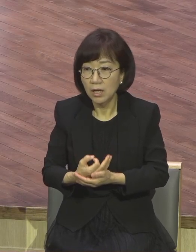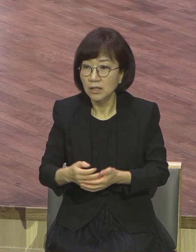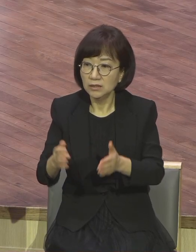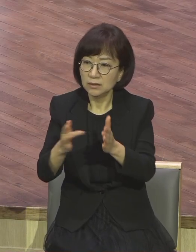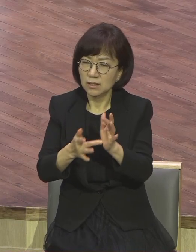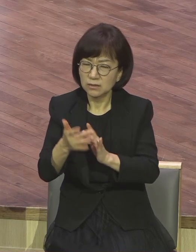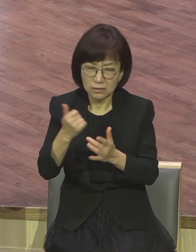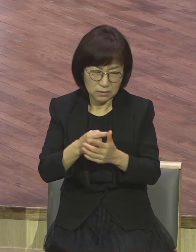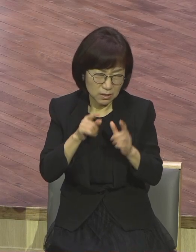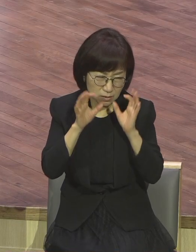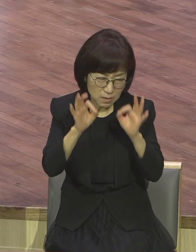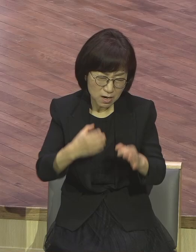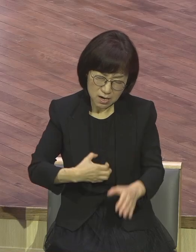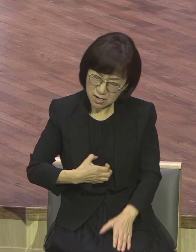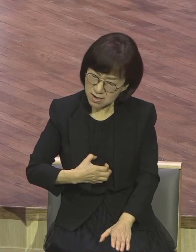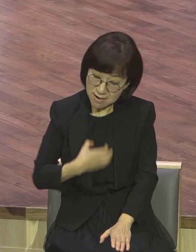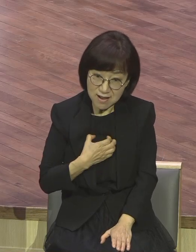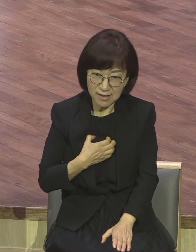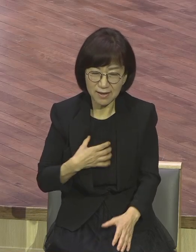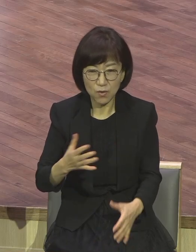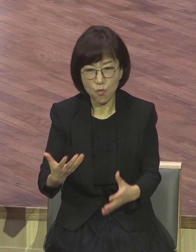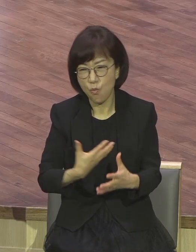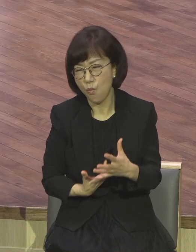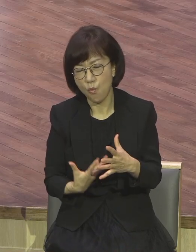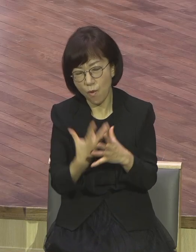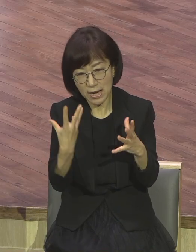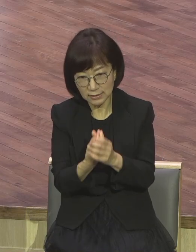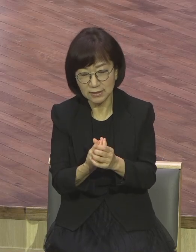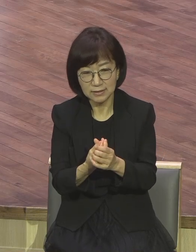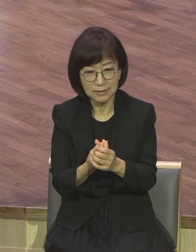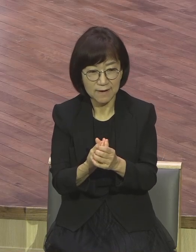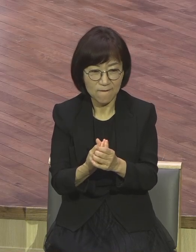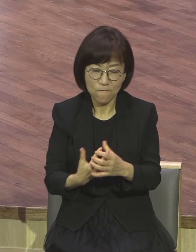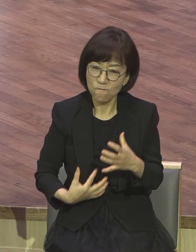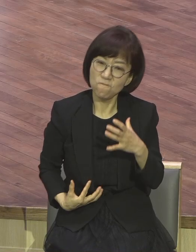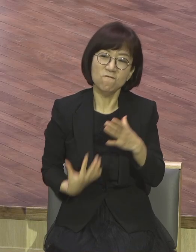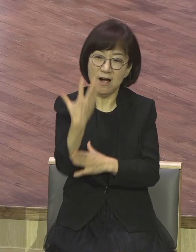너희가 하나님의 성전을 강도의 소굴로 만들었구나.